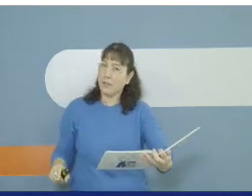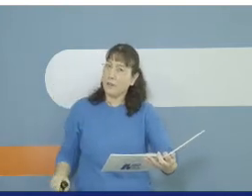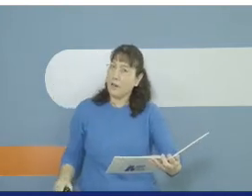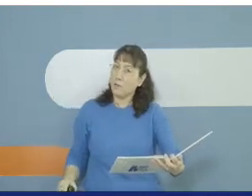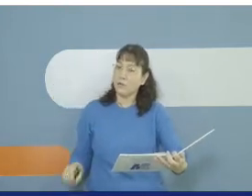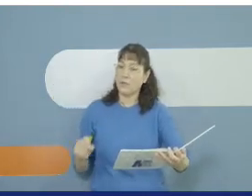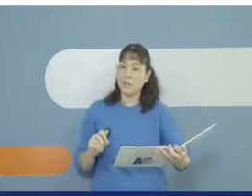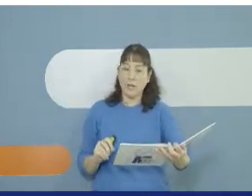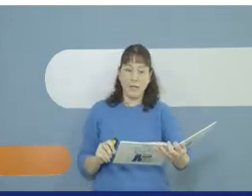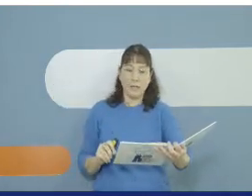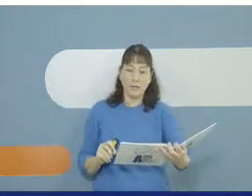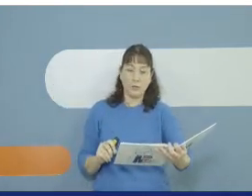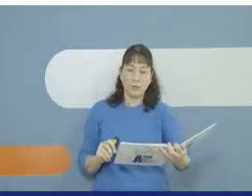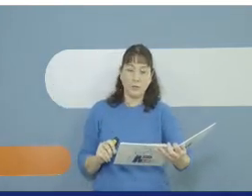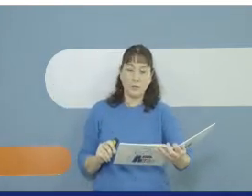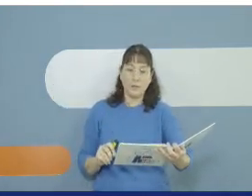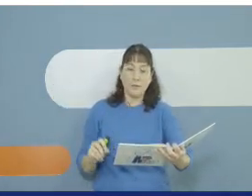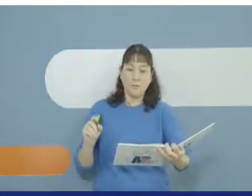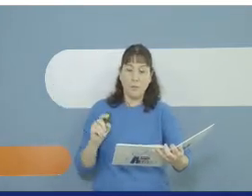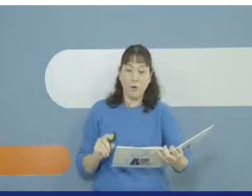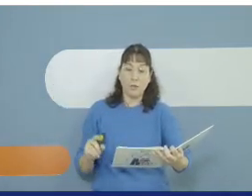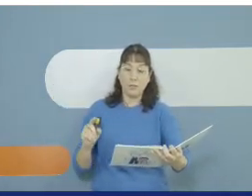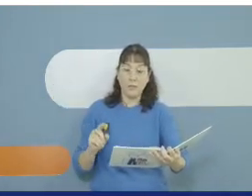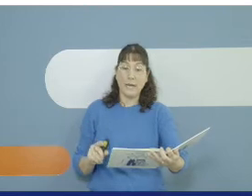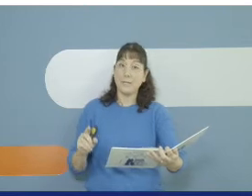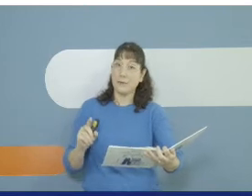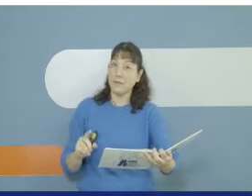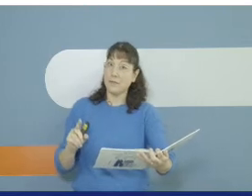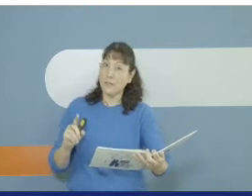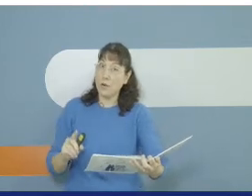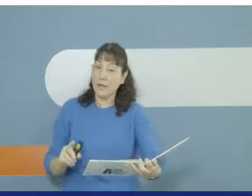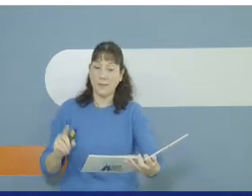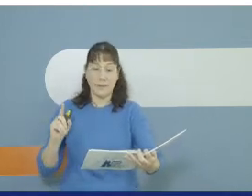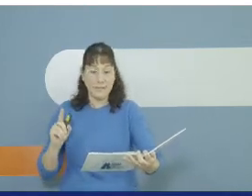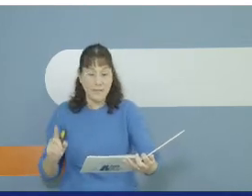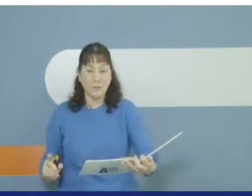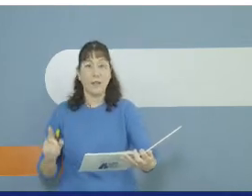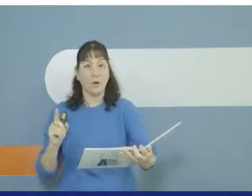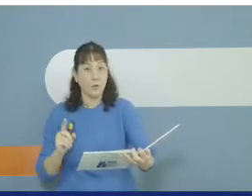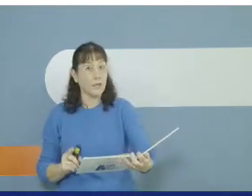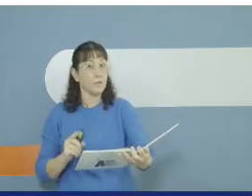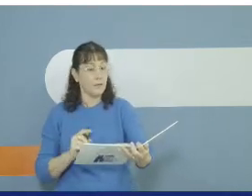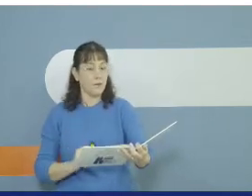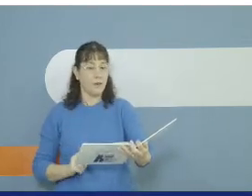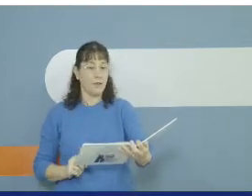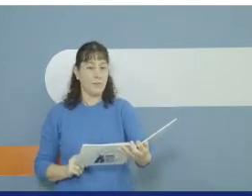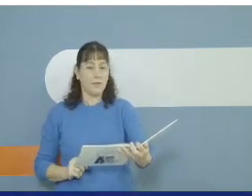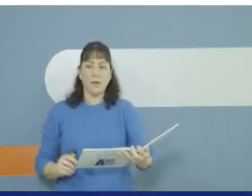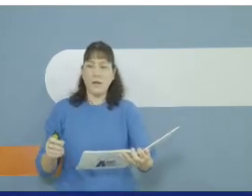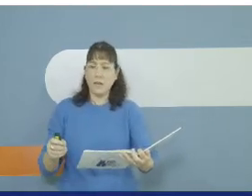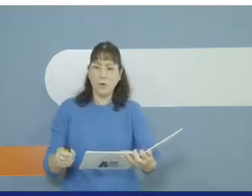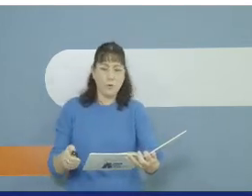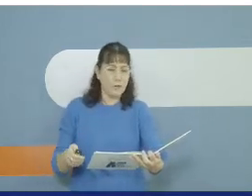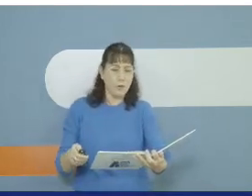וכלב חמוד שהלך לאיבוד? בבוקר של קיץ בעיר וזוער את סבתא הולכים לבקר?